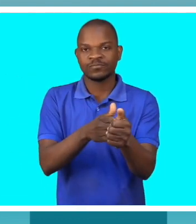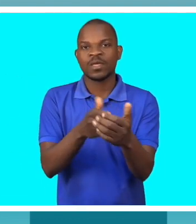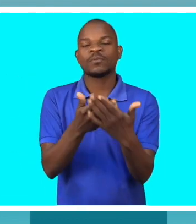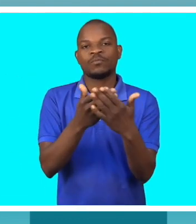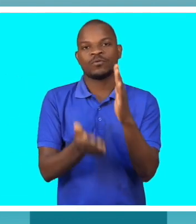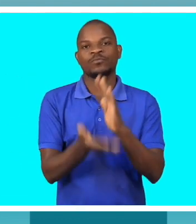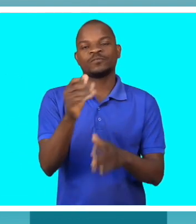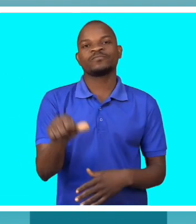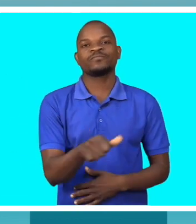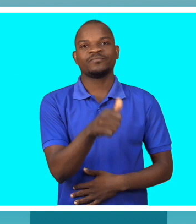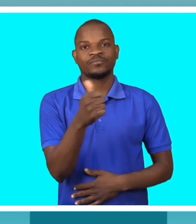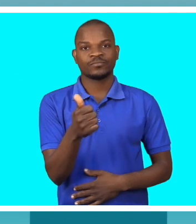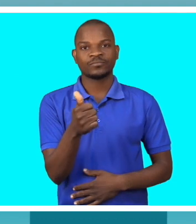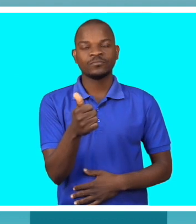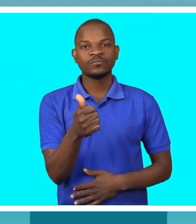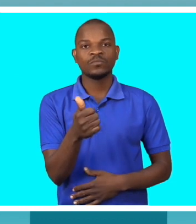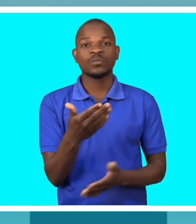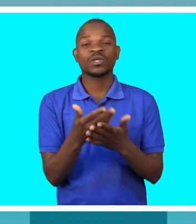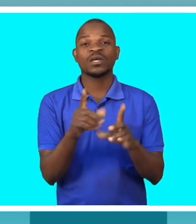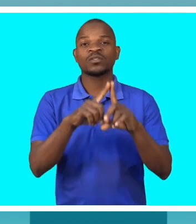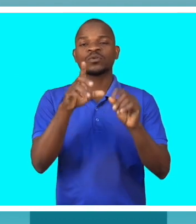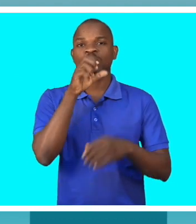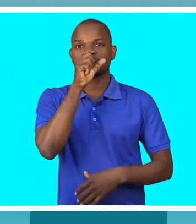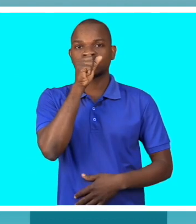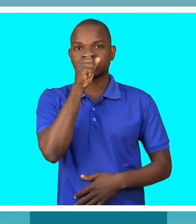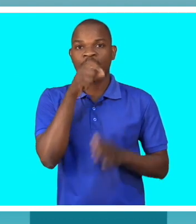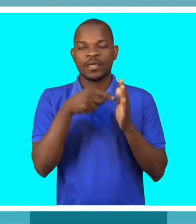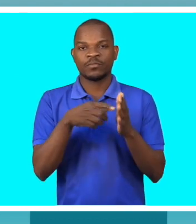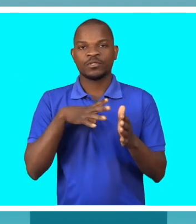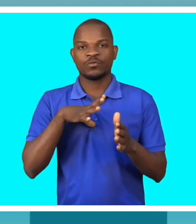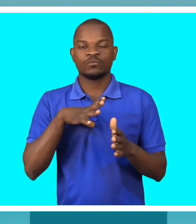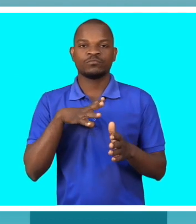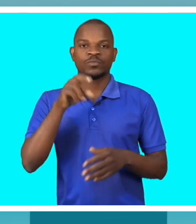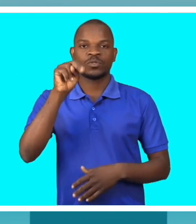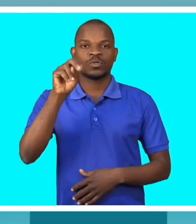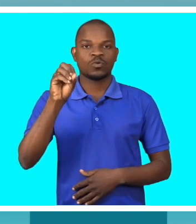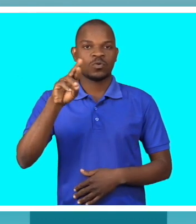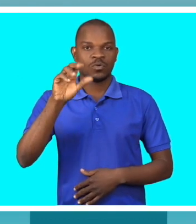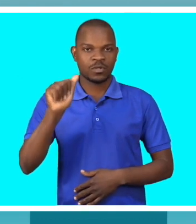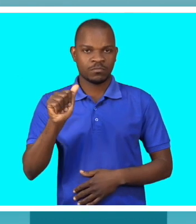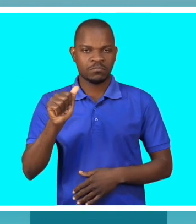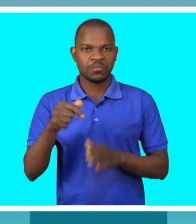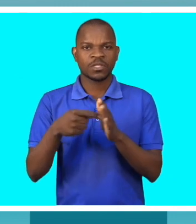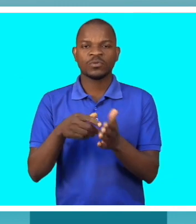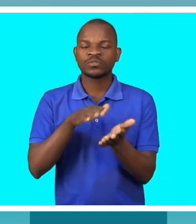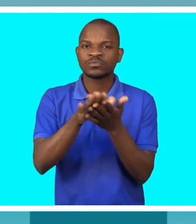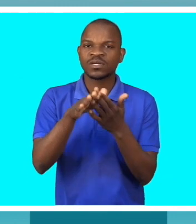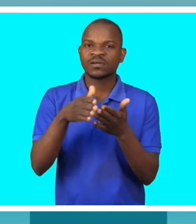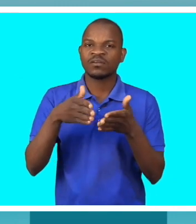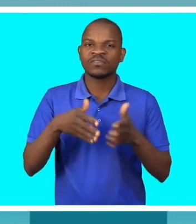ativa. Por causa do tabu, a partir do momento que eu tenho uma nora, como a lesão medular, não coisa que eu dizer ao meu filho, não vale a pena, porque aqui não haverá filhos, não